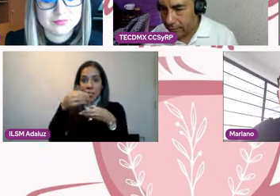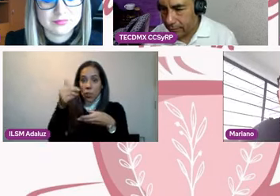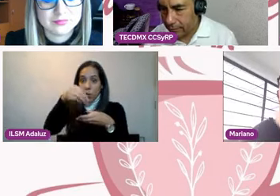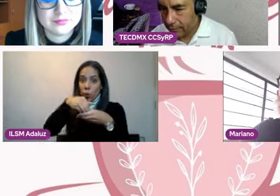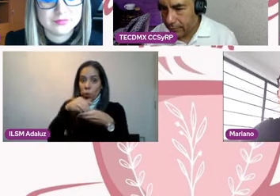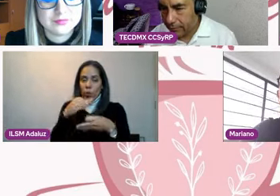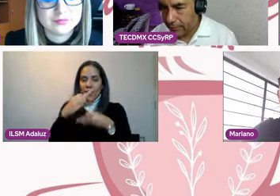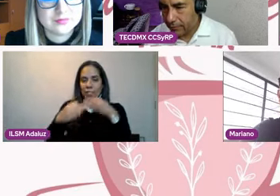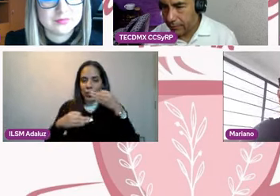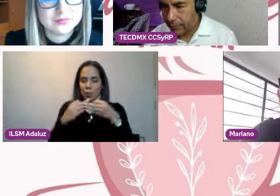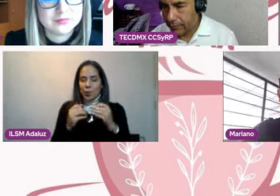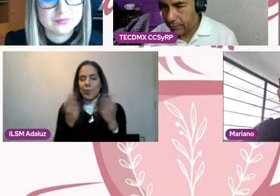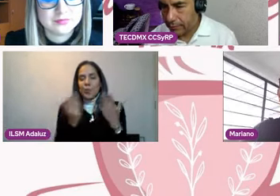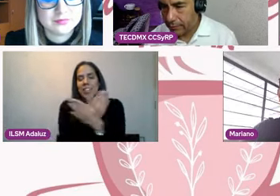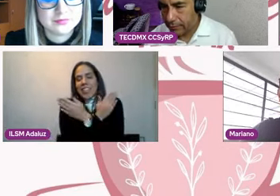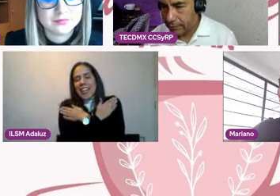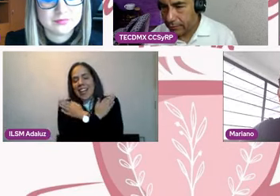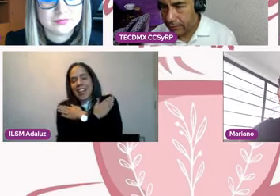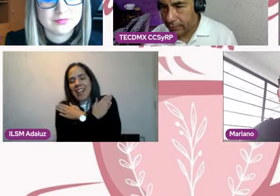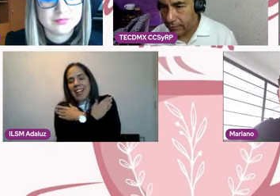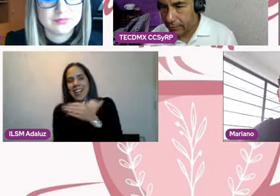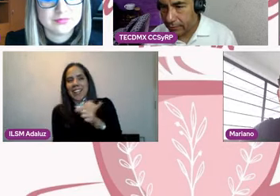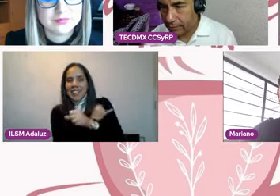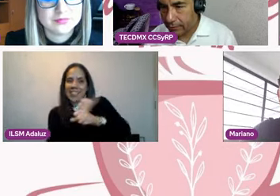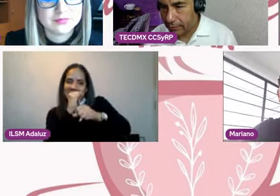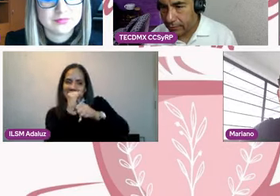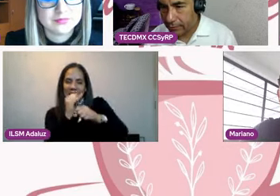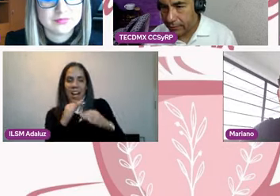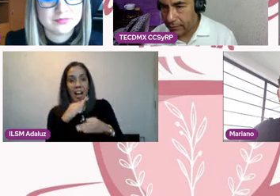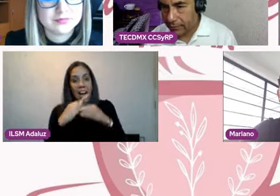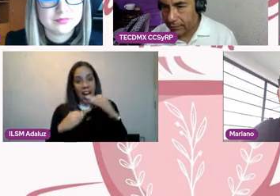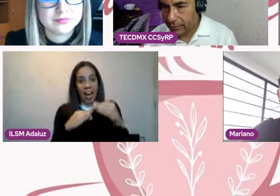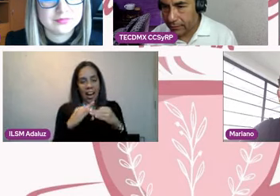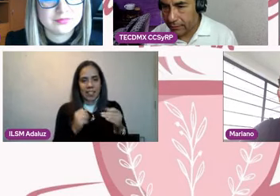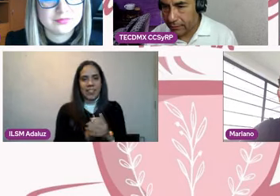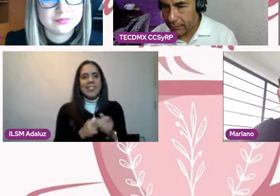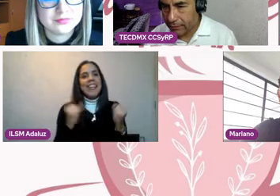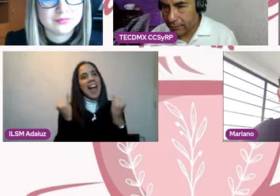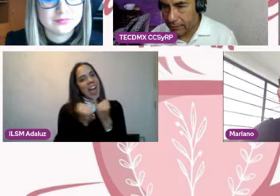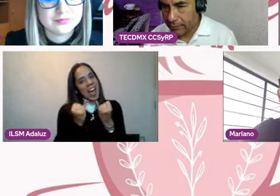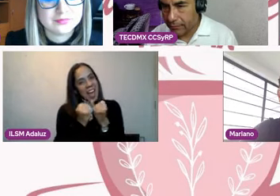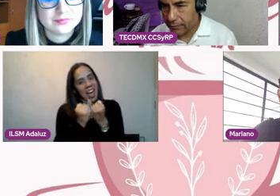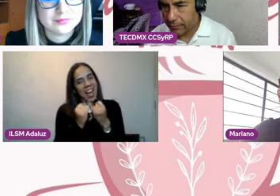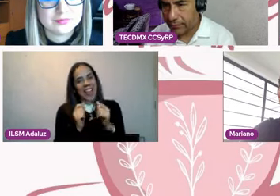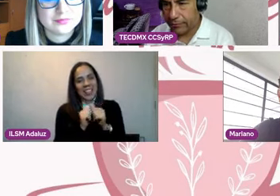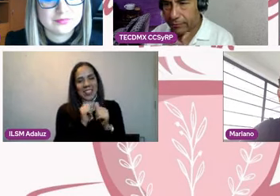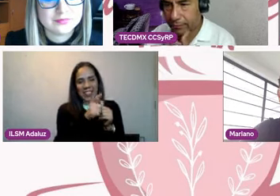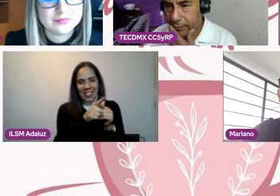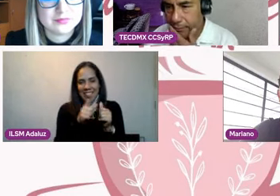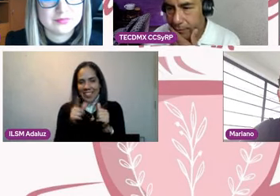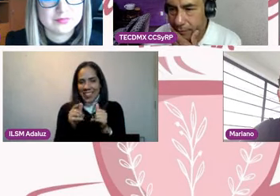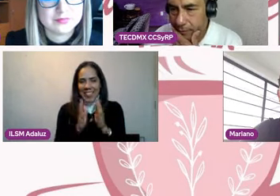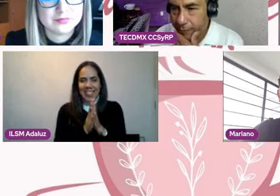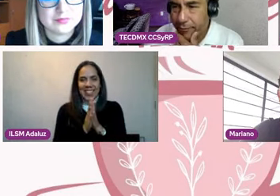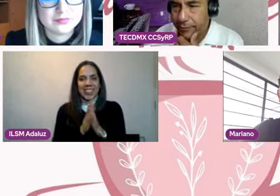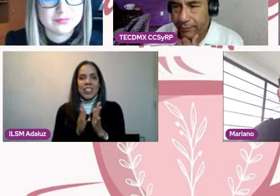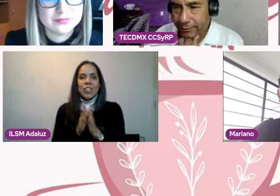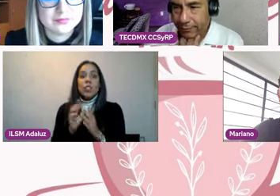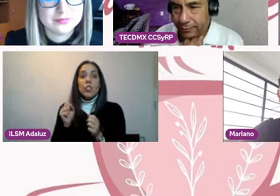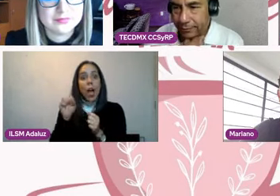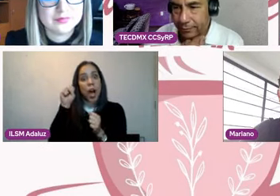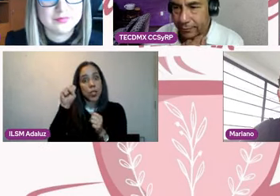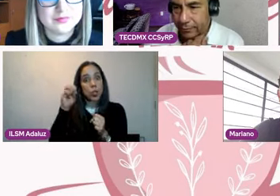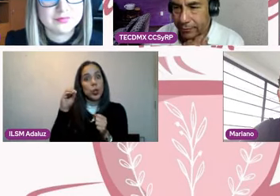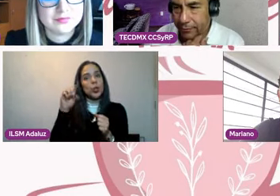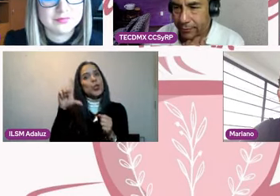Un abrazo a la distancia para la licenciada Estela Demian y para las Anitas que están al frente. Muchas gracias a Solecita también, que